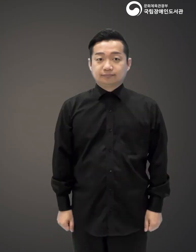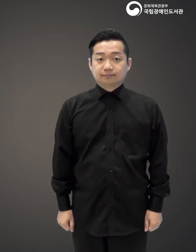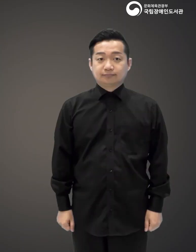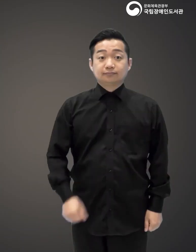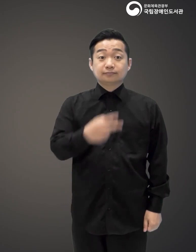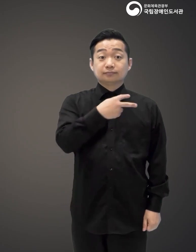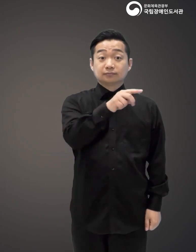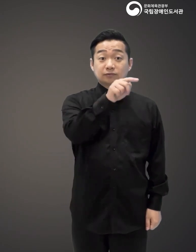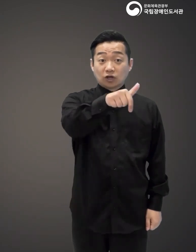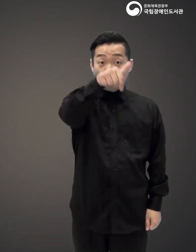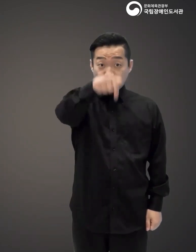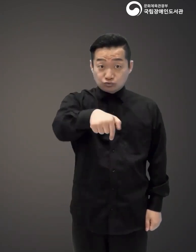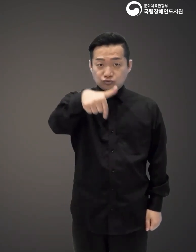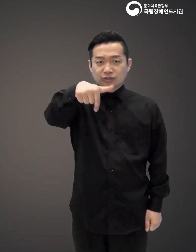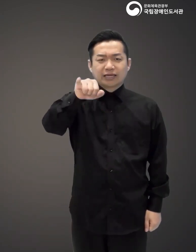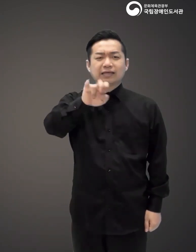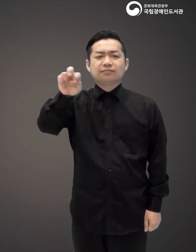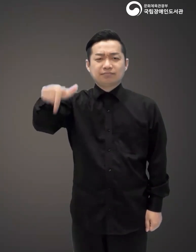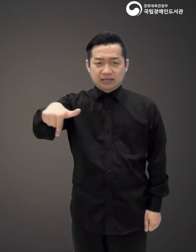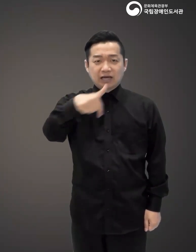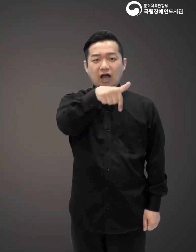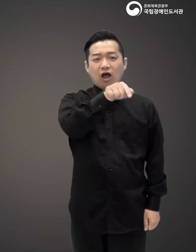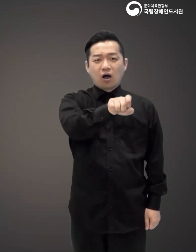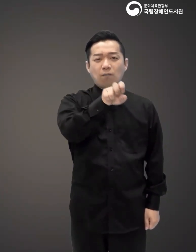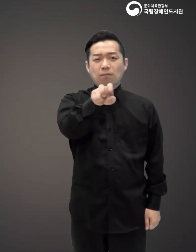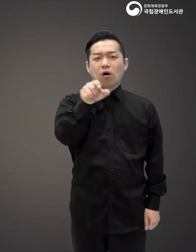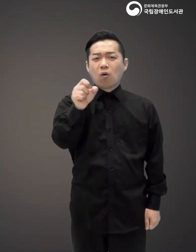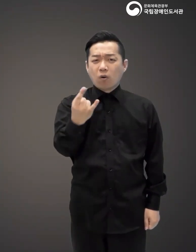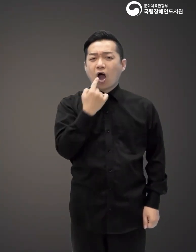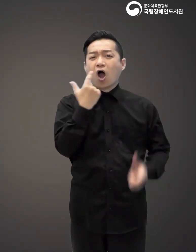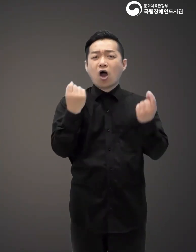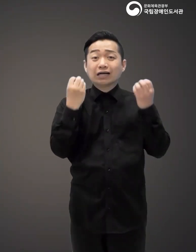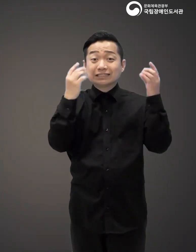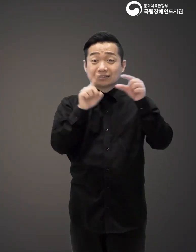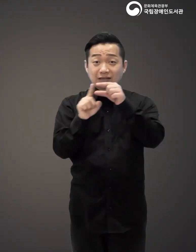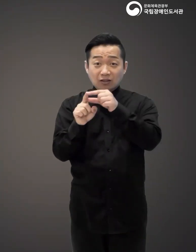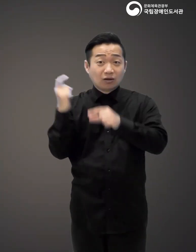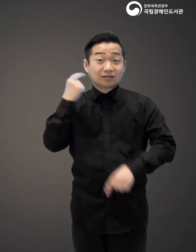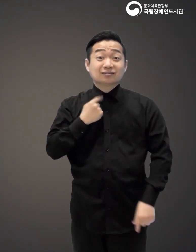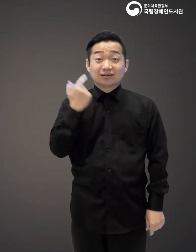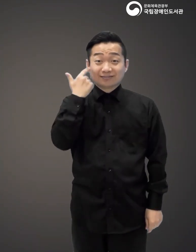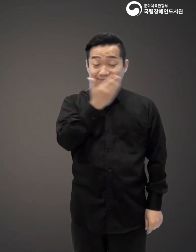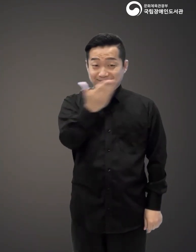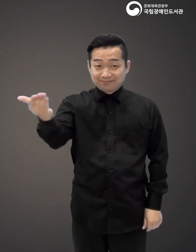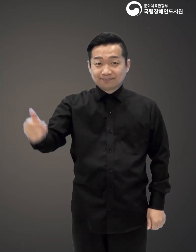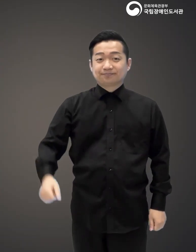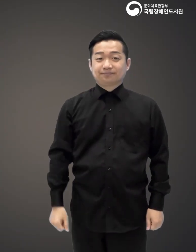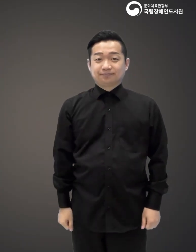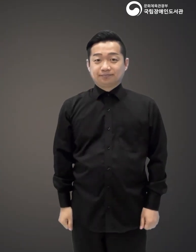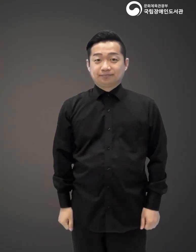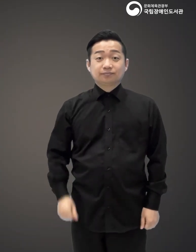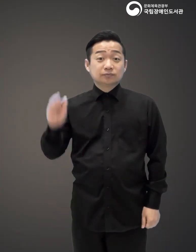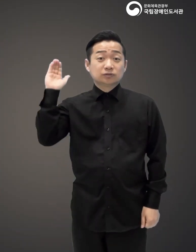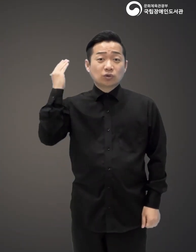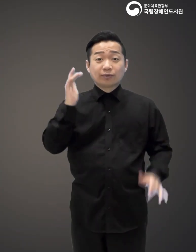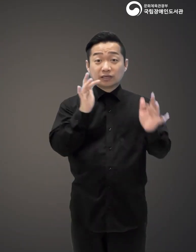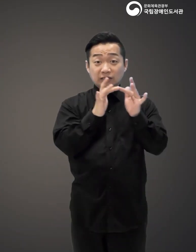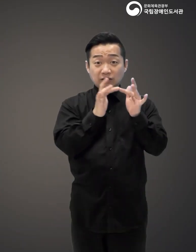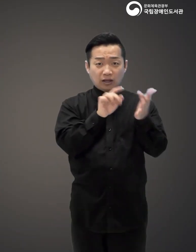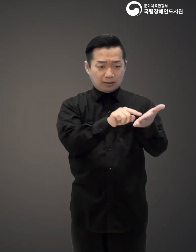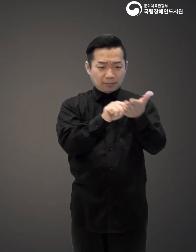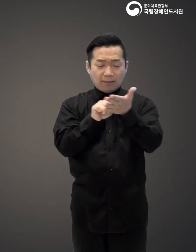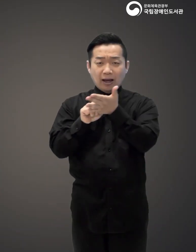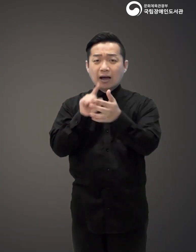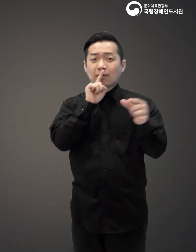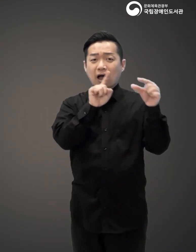덕후, 기밀, 건머회 등 이런 신조어들을 들어보신 적 있으신가요? 요즘 인터넷에서